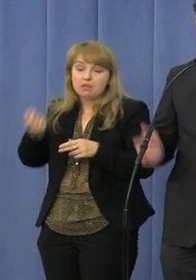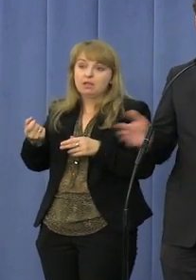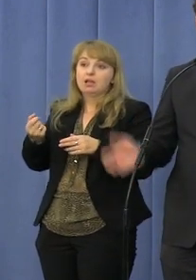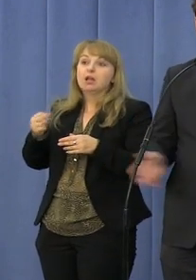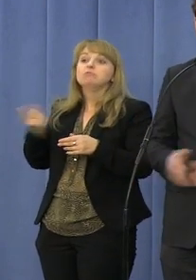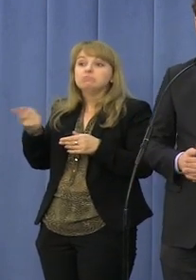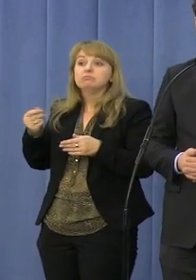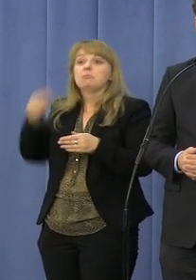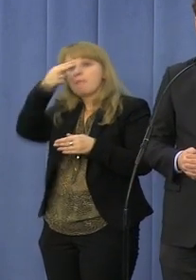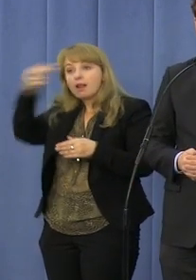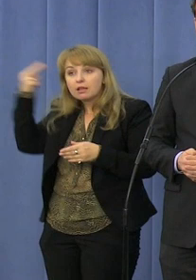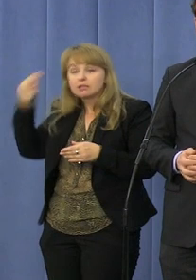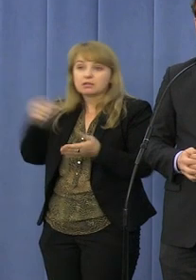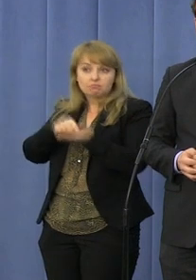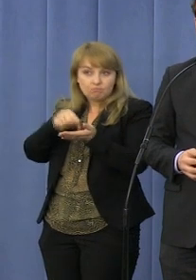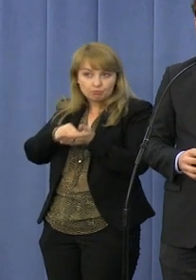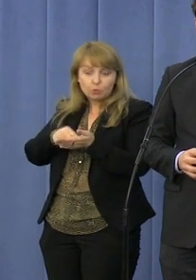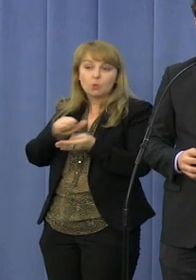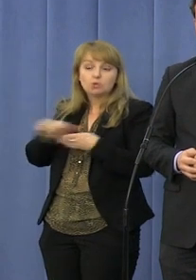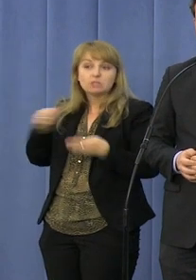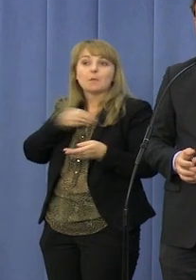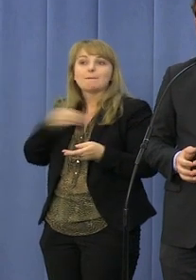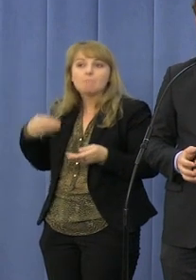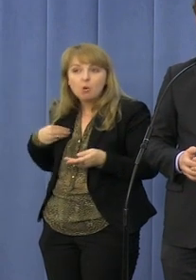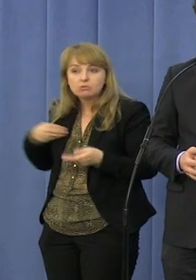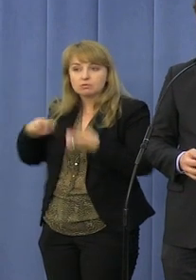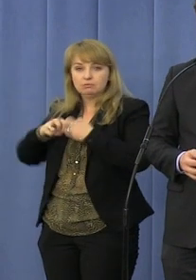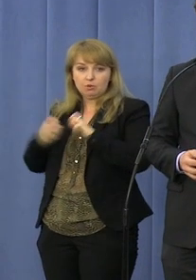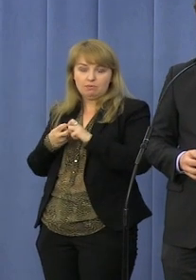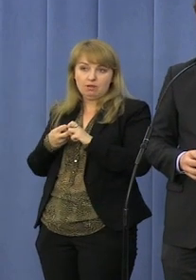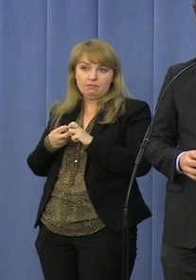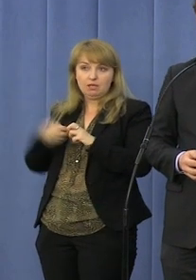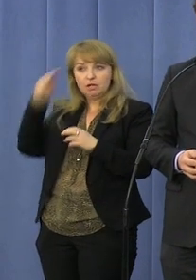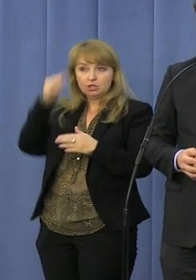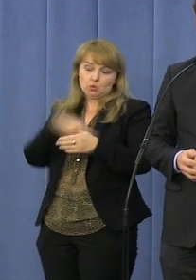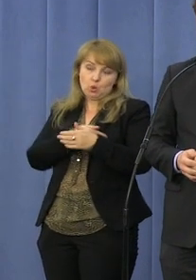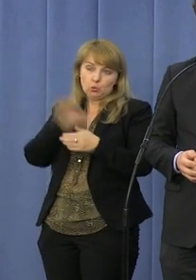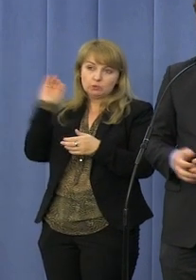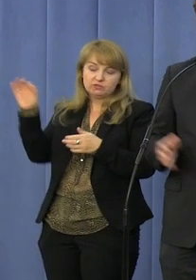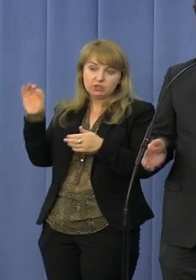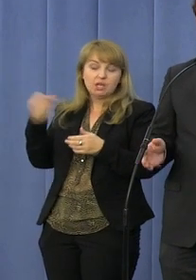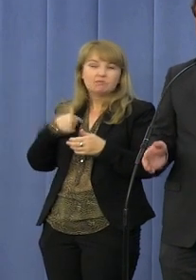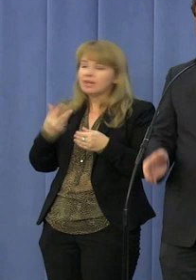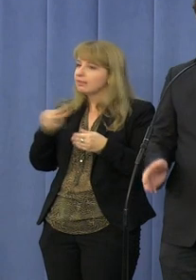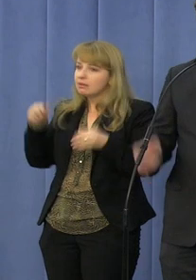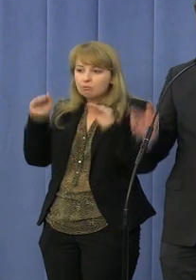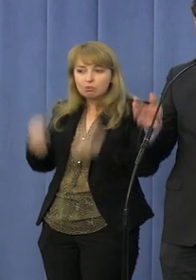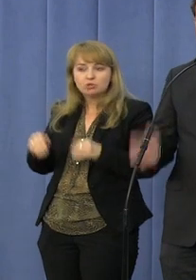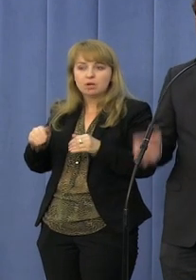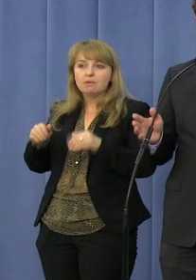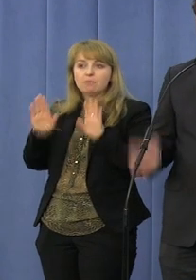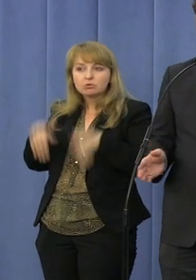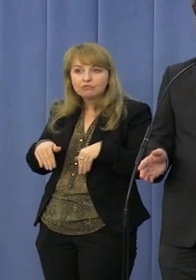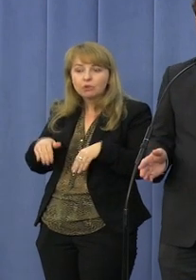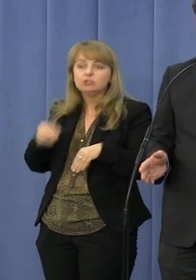higienistką, z pielęgniarką. To są problemy polskich szkół. I nie możemy pozwolić, żeby